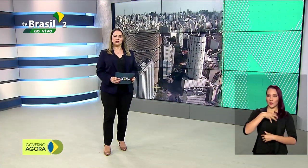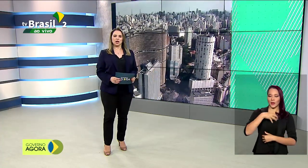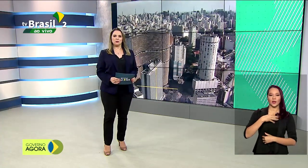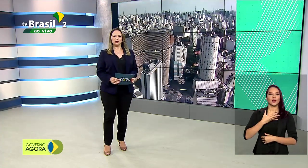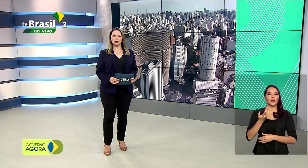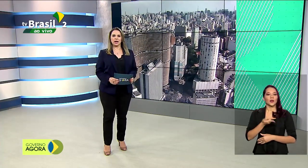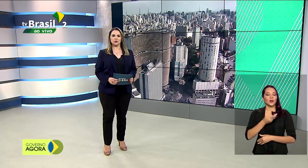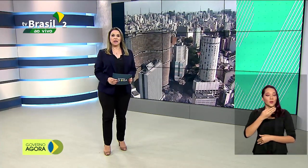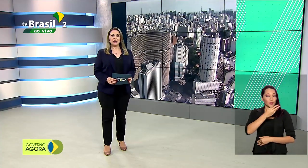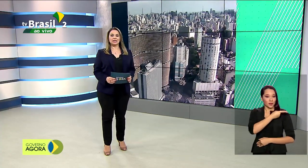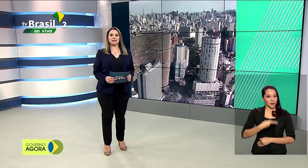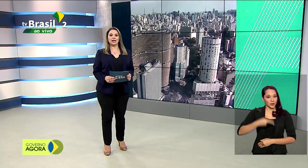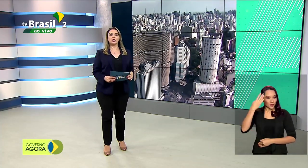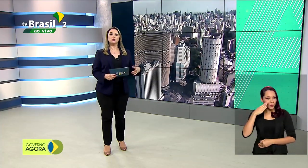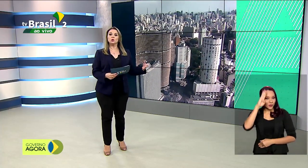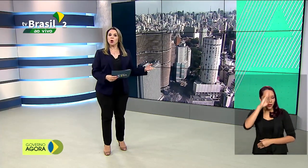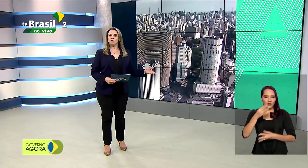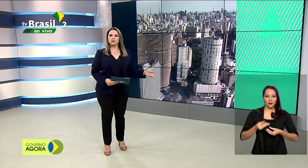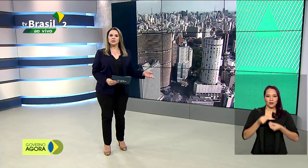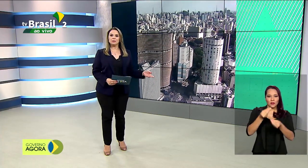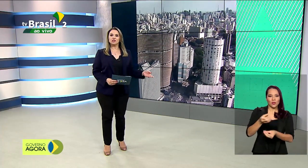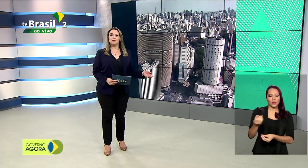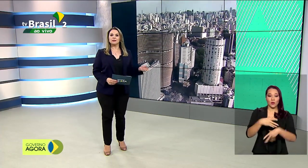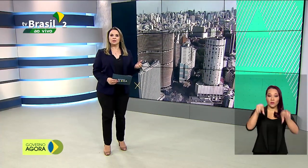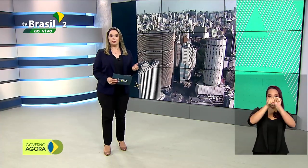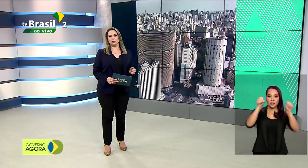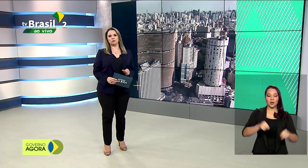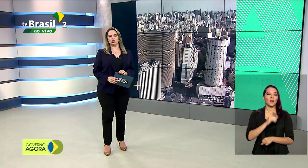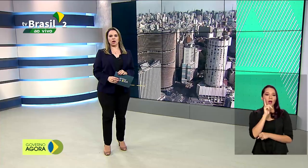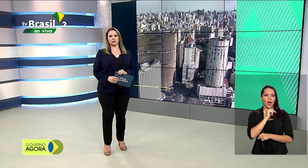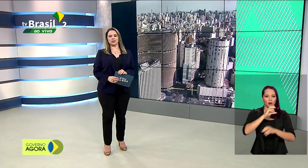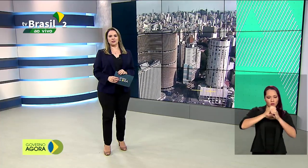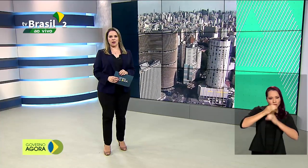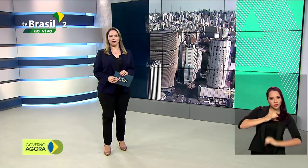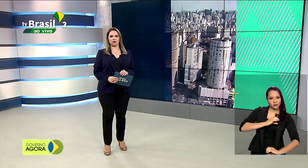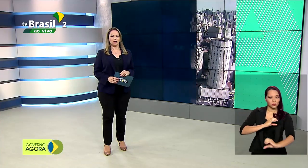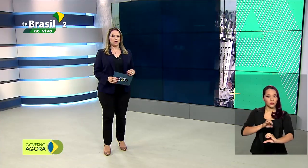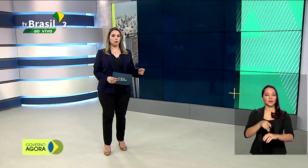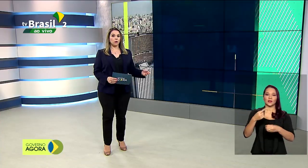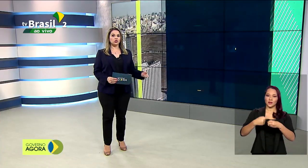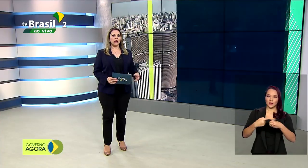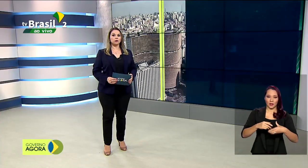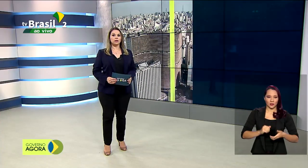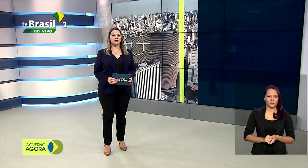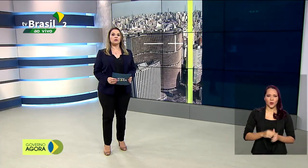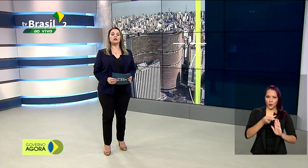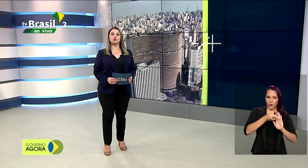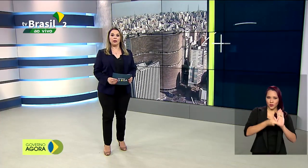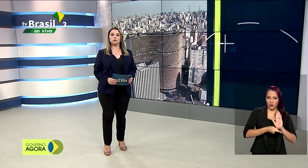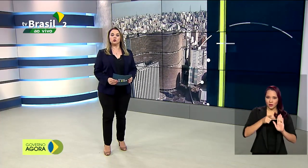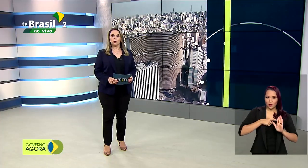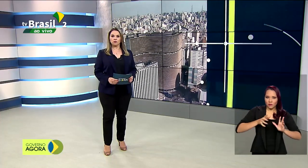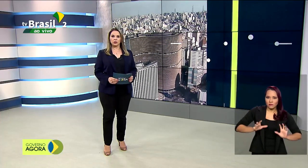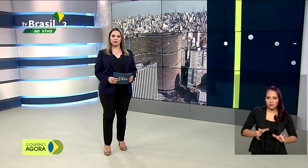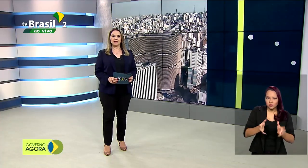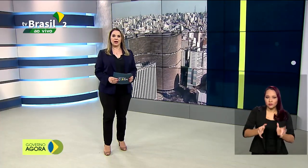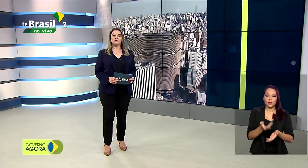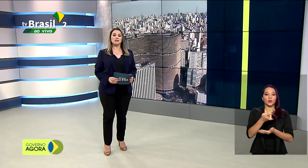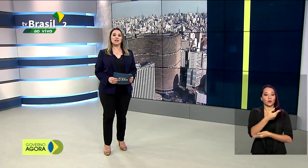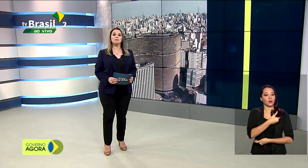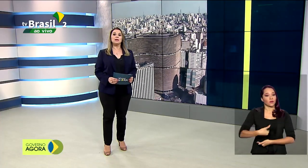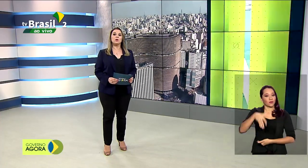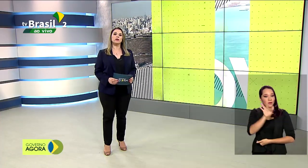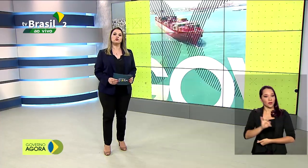do presidente Jair Bolsonaro na entrega de um novo sistema de abastecimento de água da cidade. O projeto teve investimentos do governo